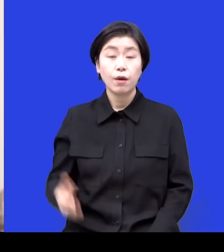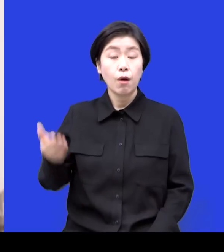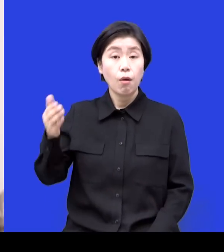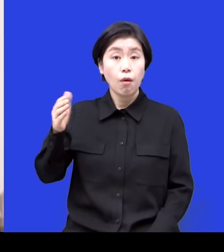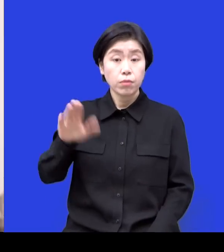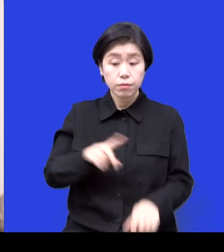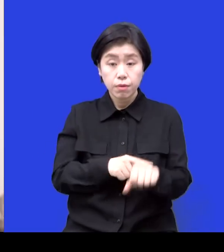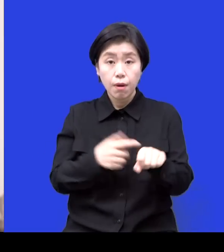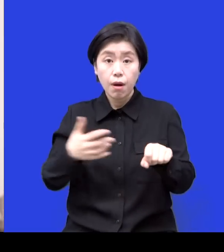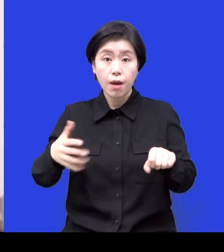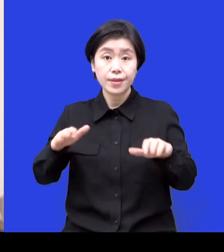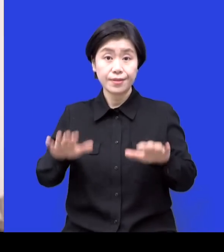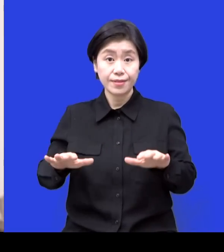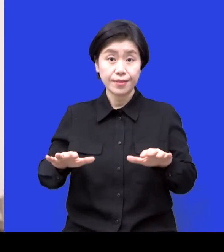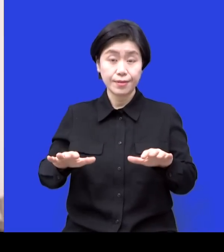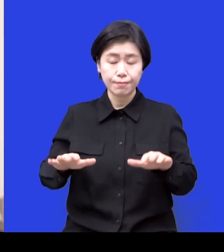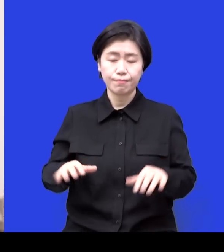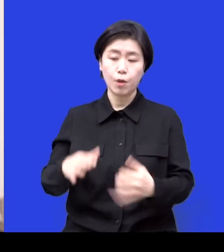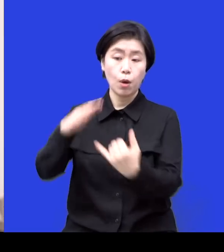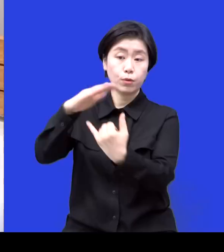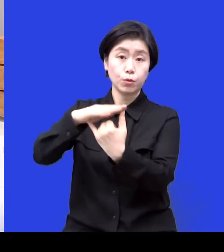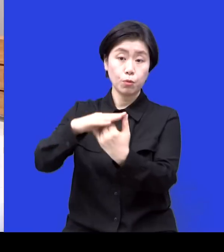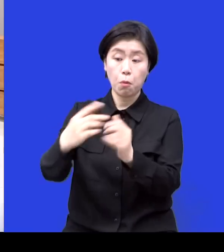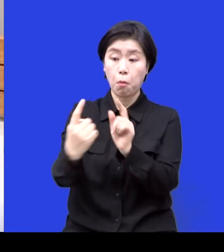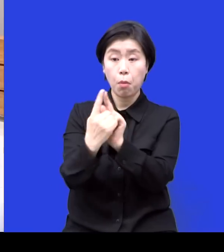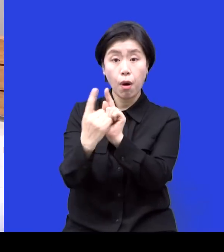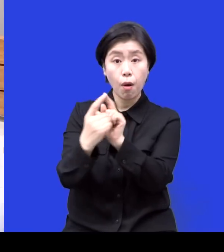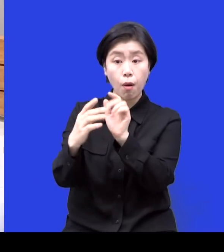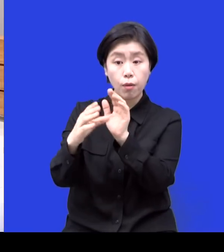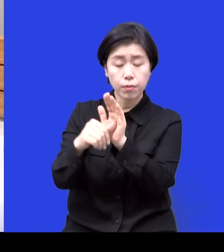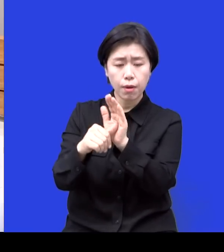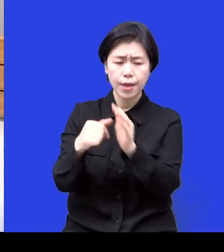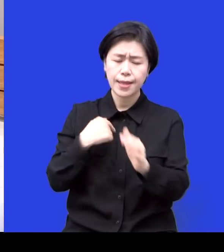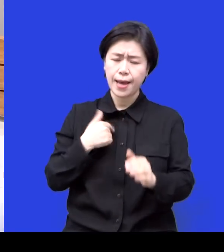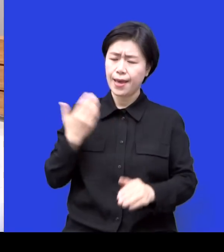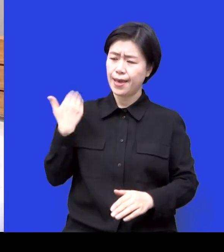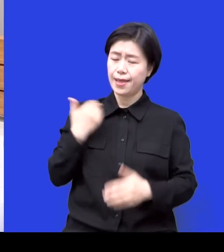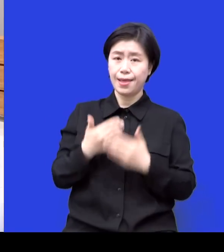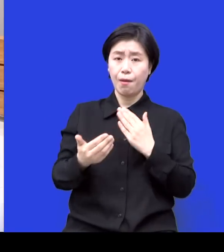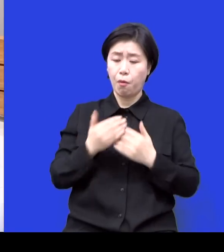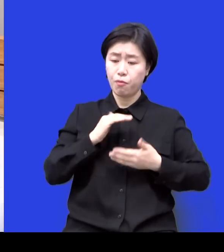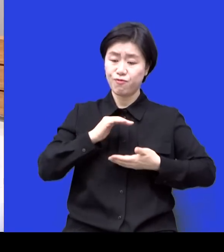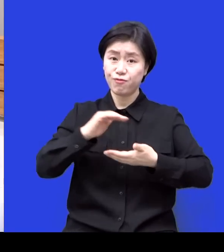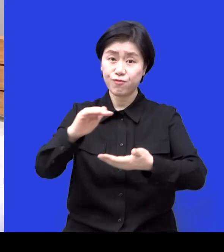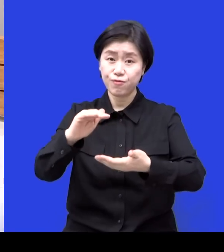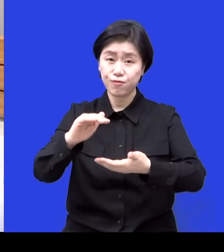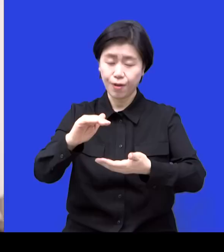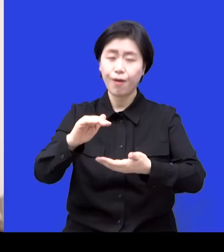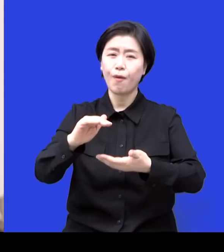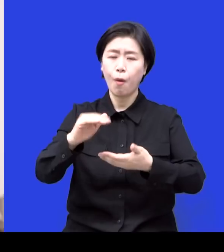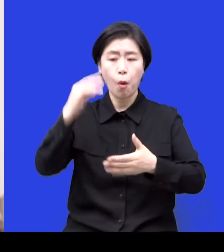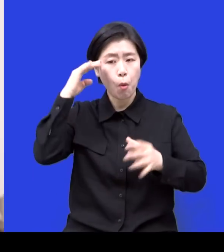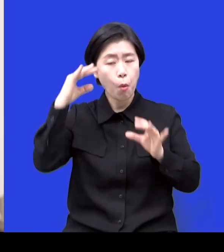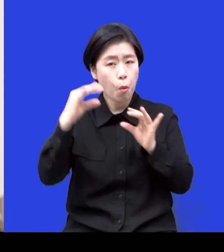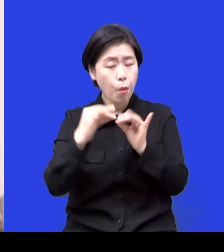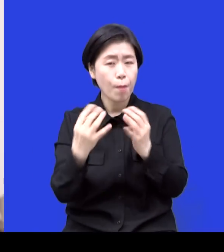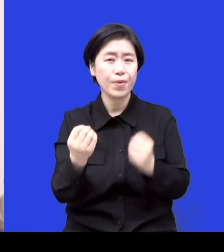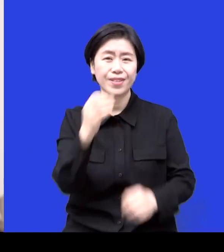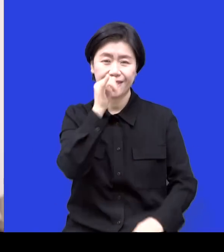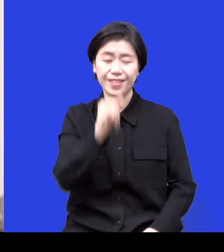대하고 상담할 때 도움이 꽤나 많이 되더라고요 그럼요 공감력이 생기게 그렇죠 그래서 아이들 어디 가고 뭘 하고 그러면